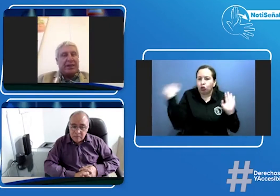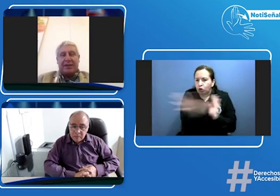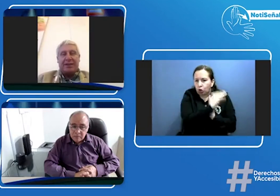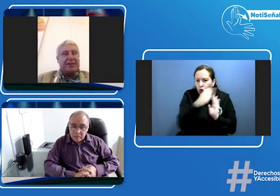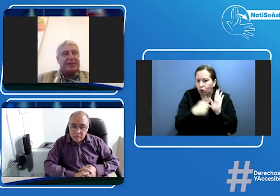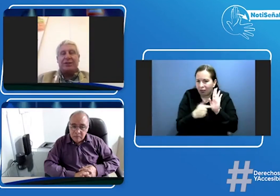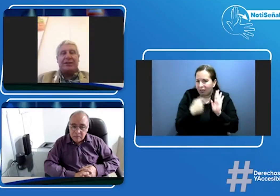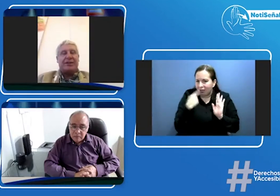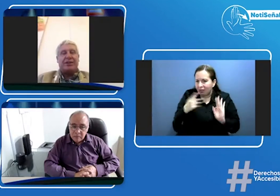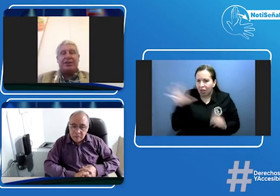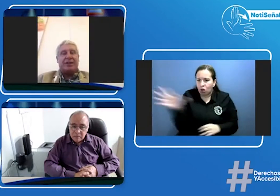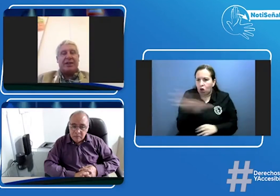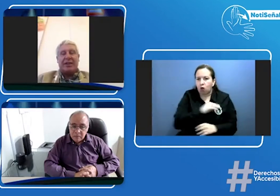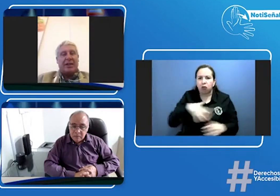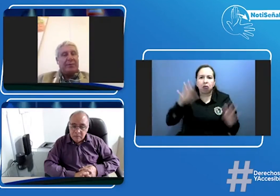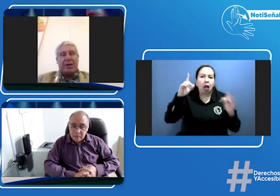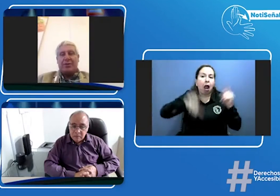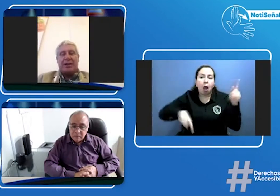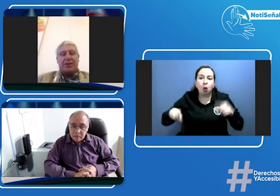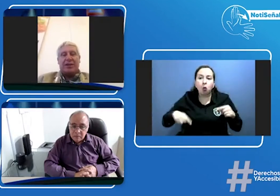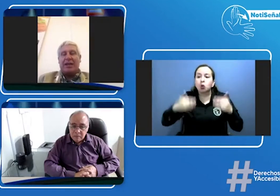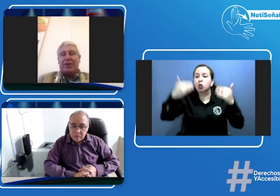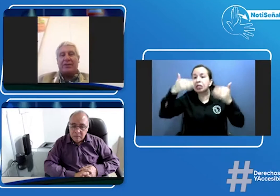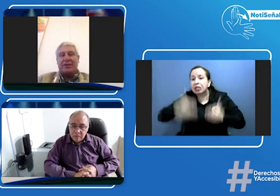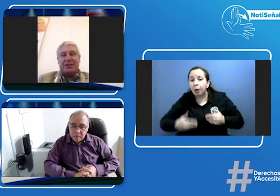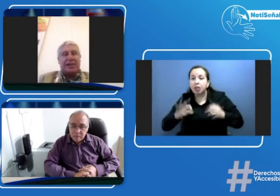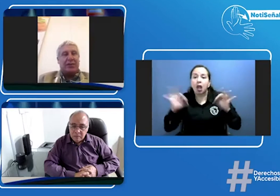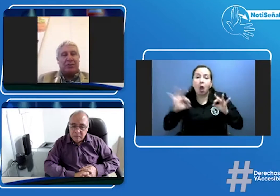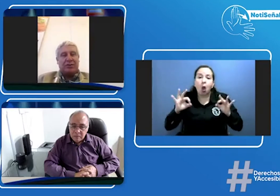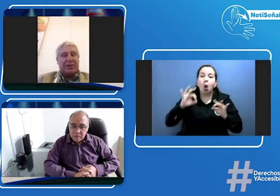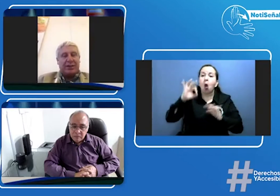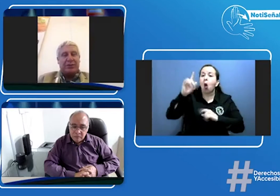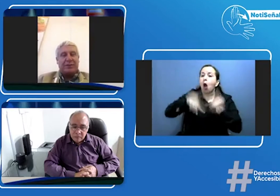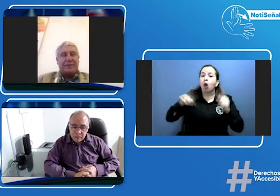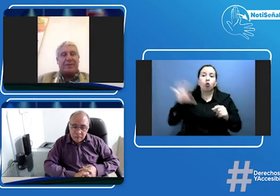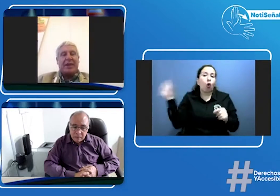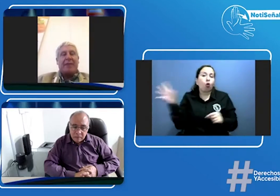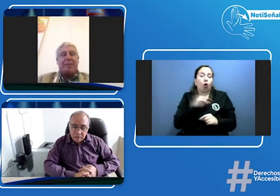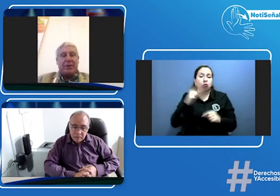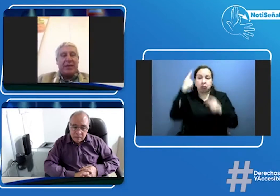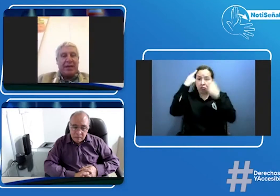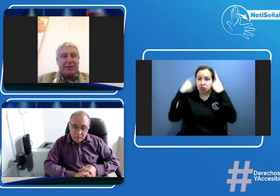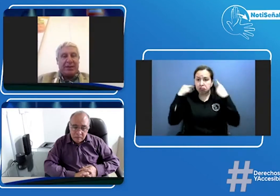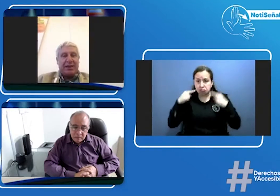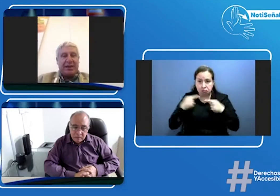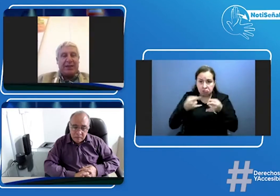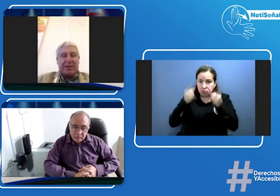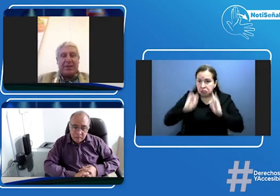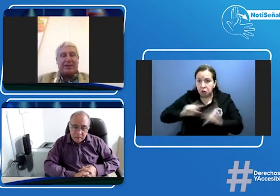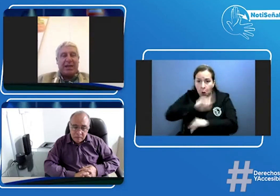tienen cinco sentidos y los que por alguna razón tienen alguna deficiencia en alguno de sus sentidos pero ese examen está